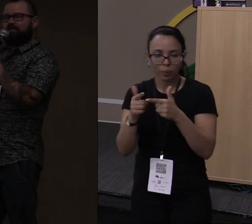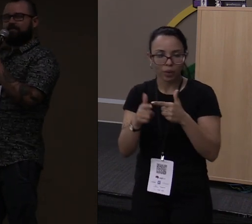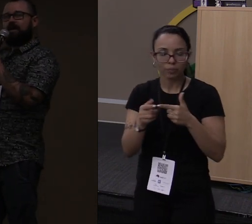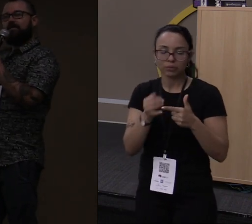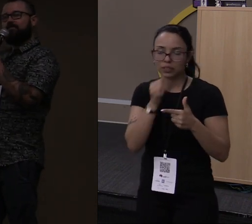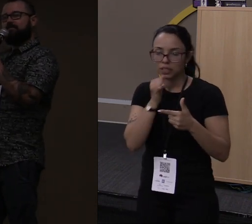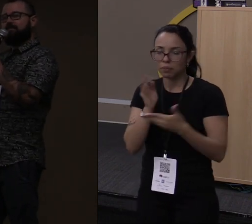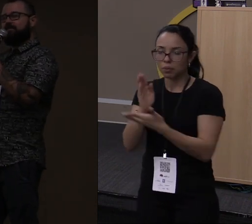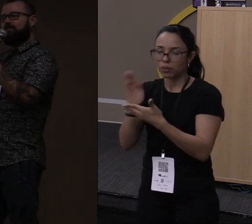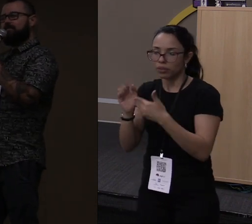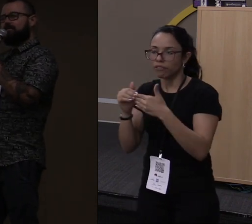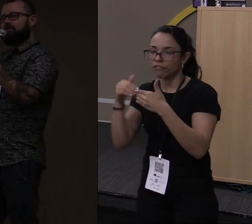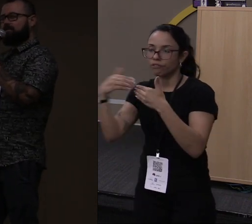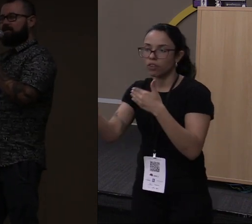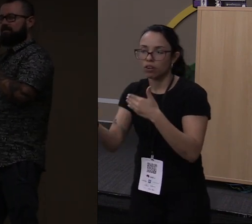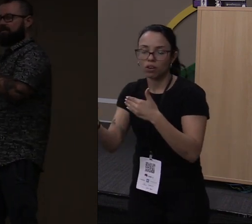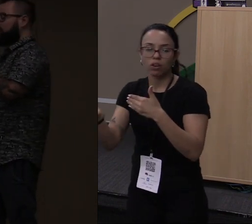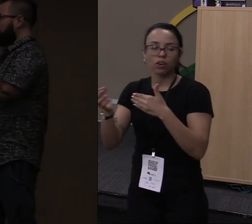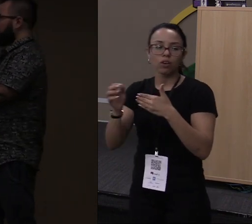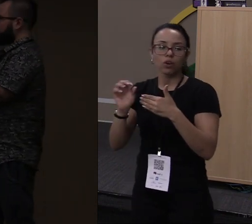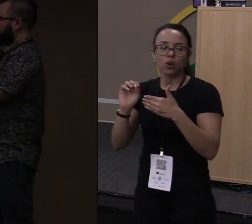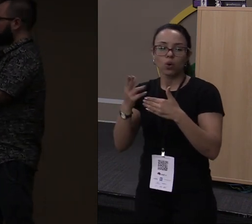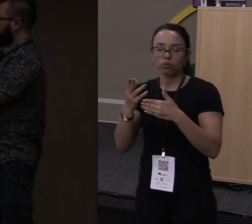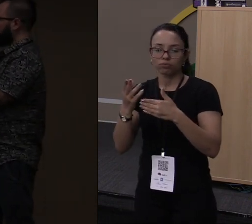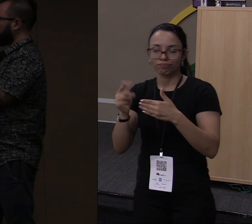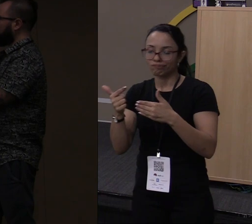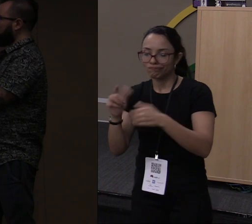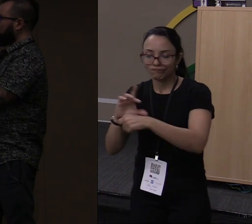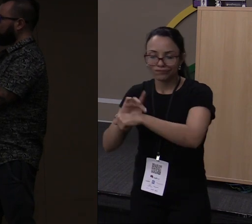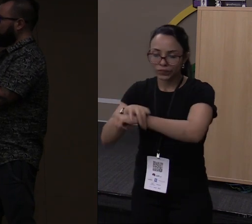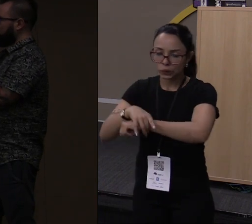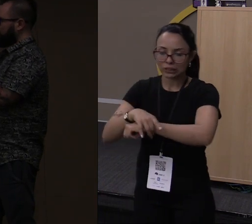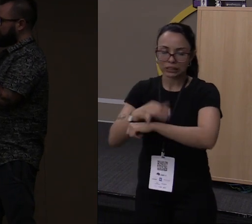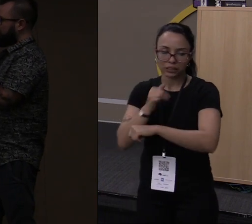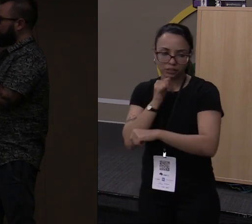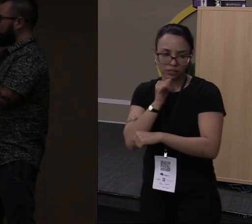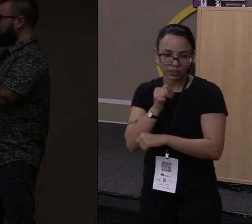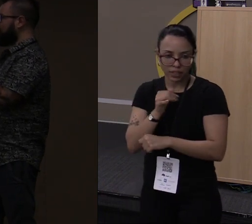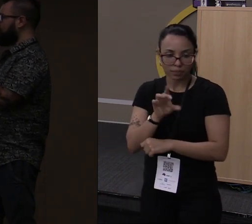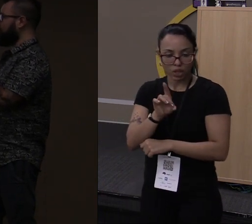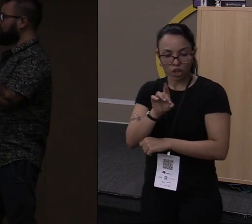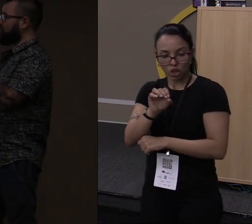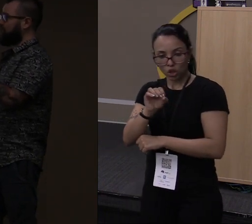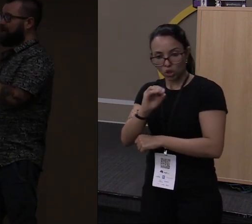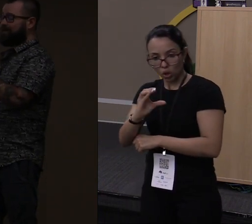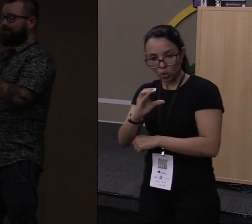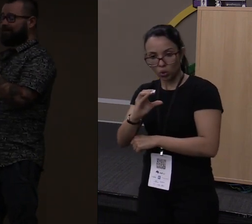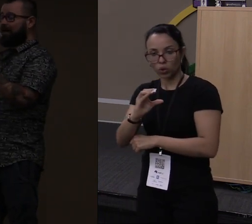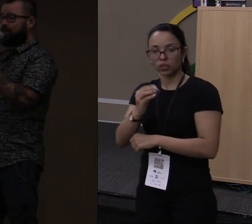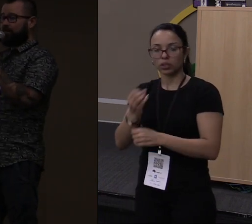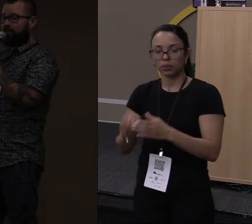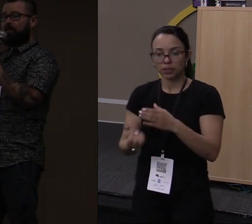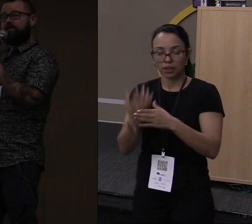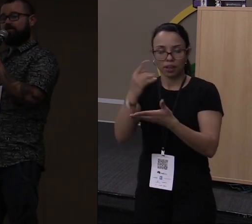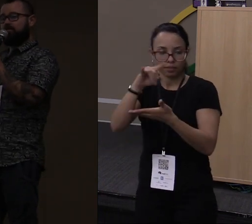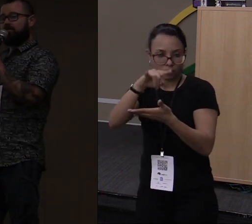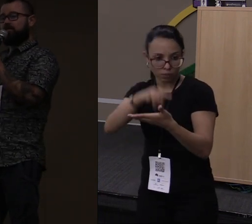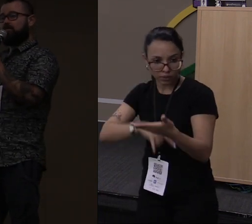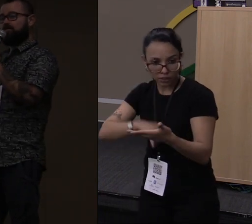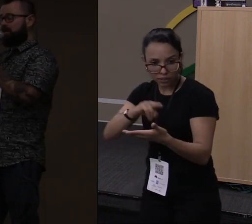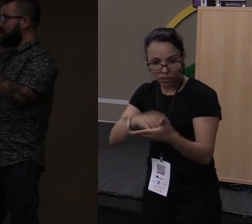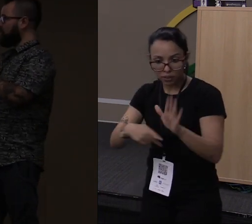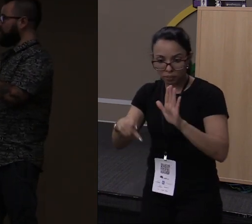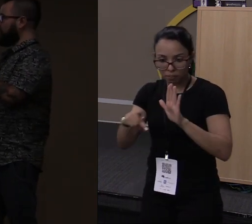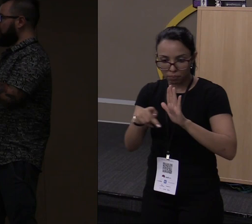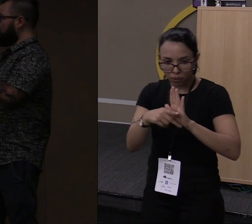bibliotecas externas que não têm segurança, por exemplo. O doc para gerar documentação, que já é da própria linguagem, você não